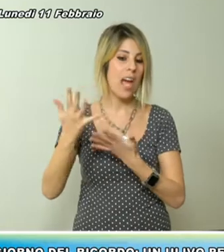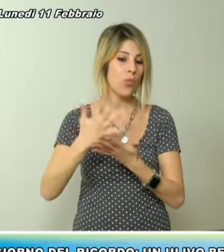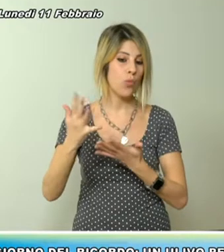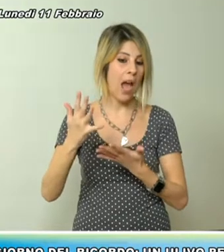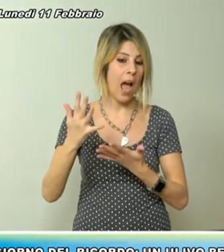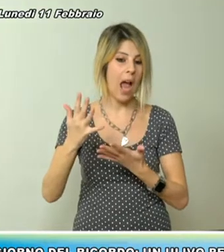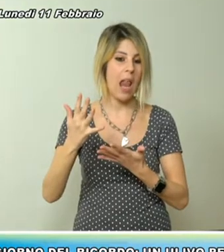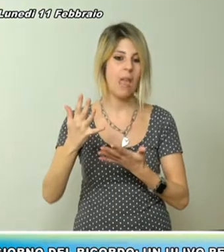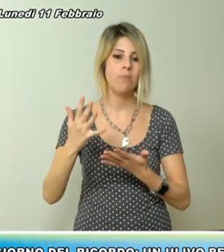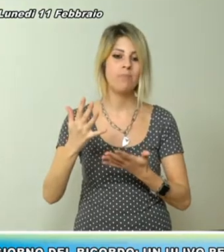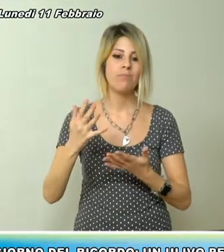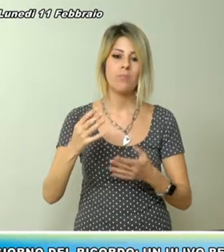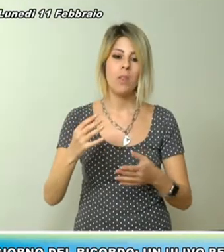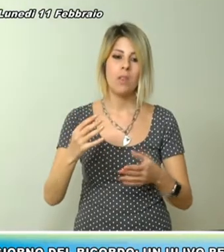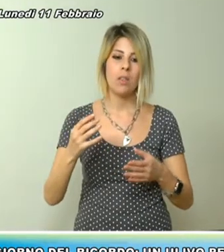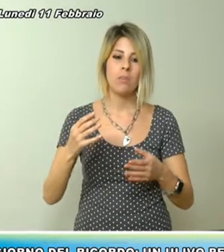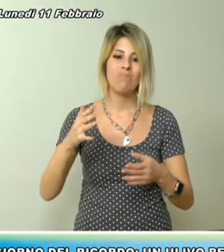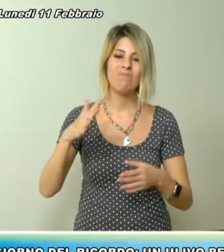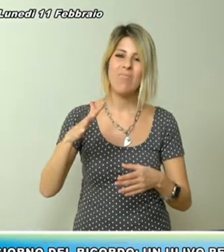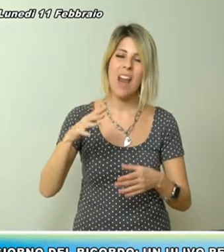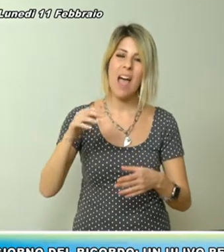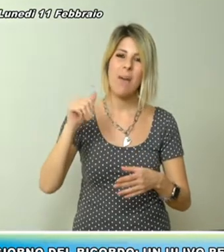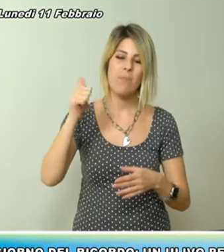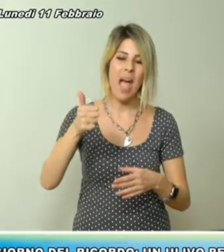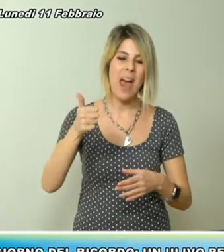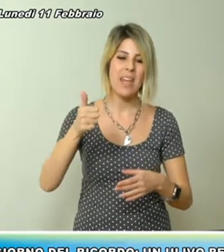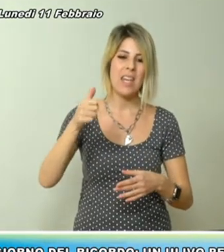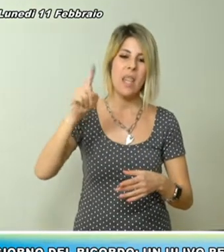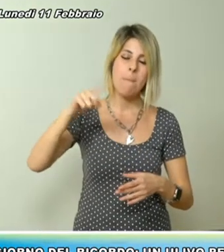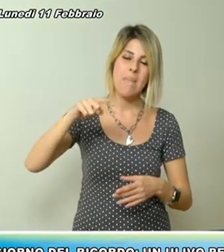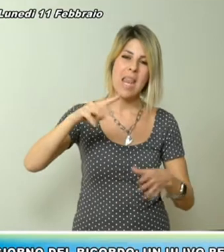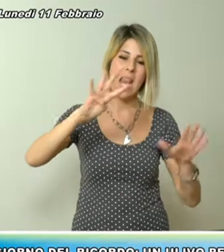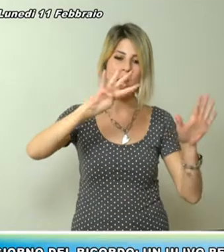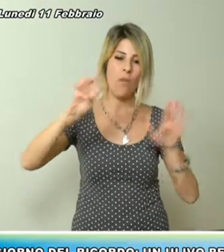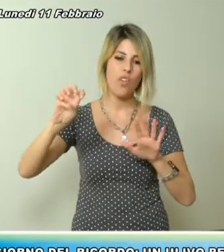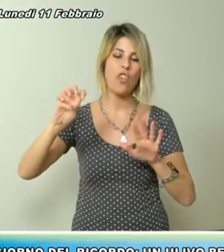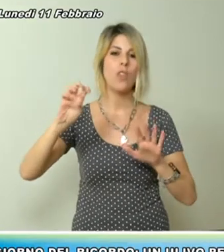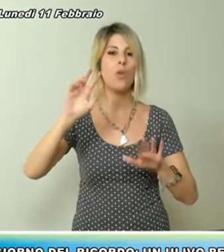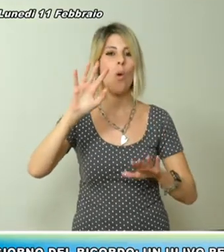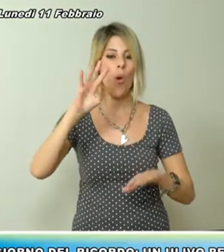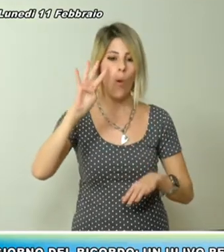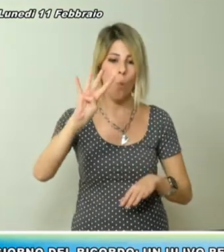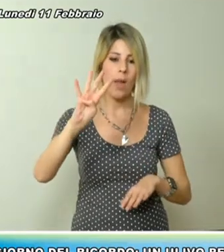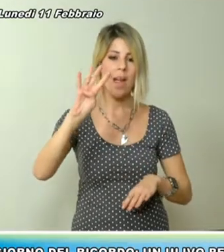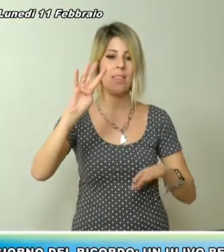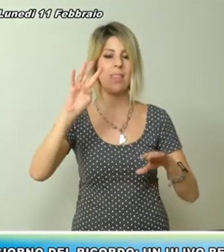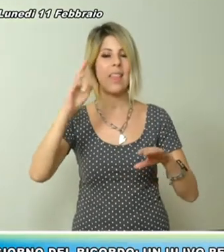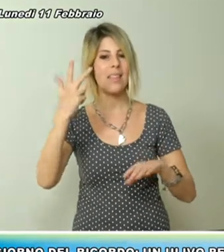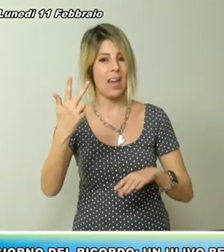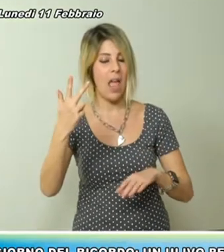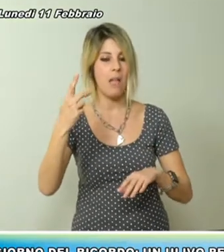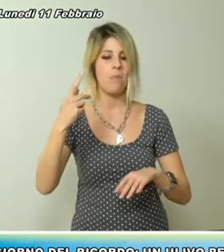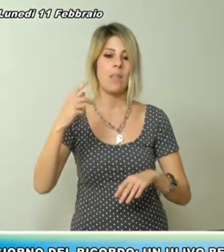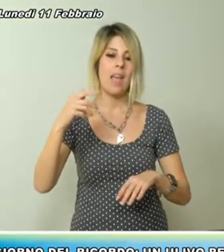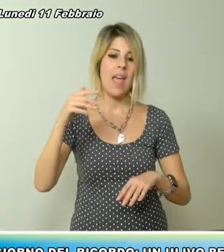e il 1947 furono gettati, vivi e morti, quasi 10